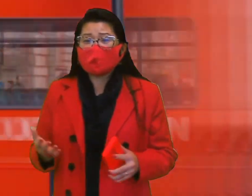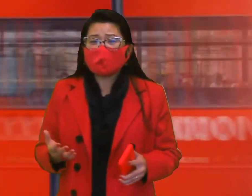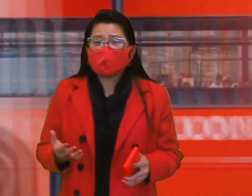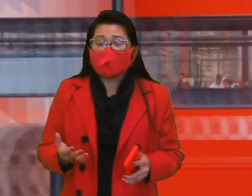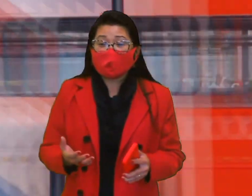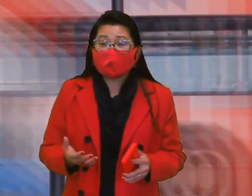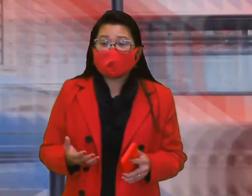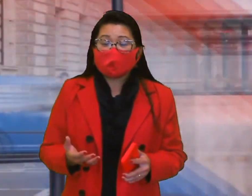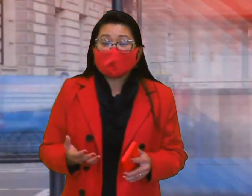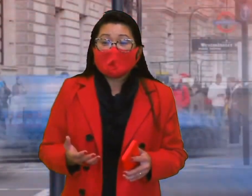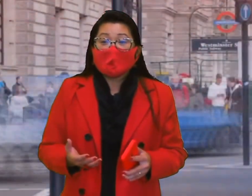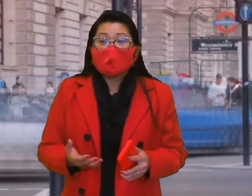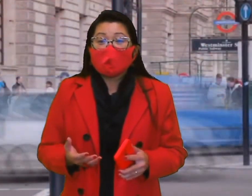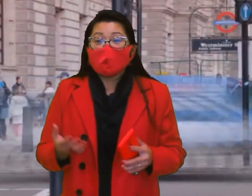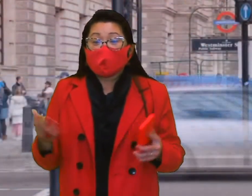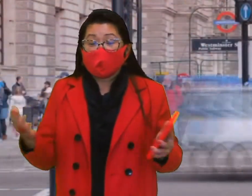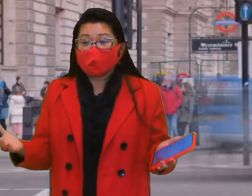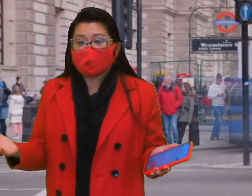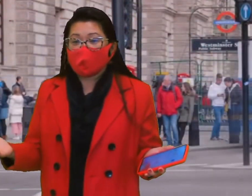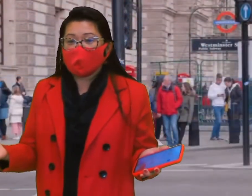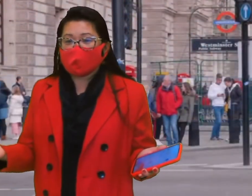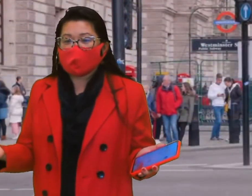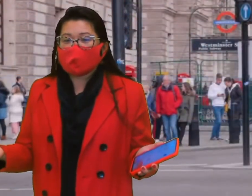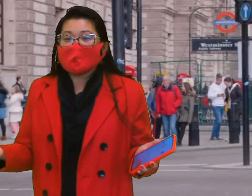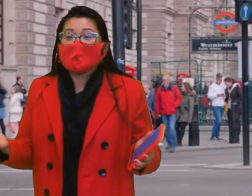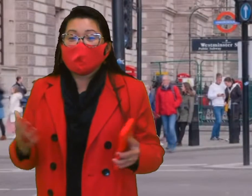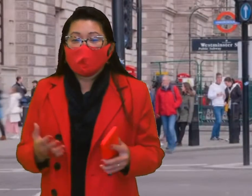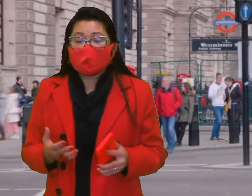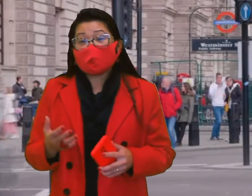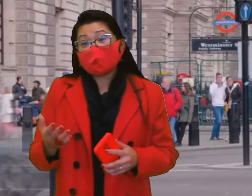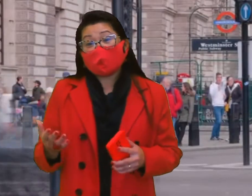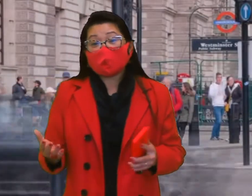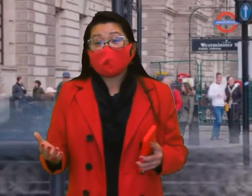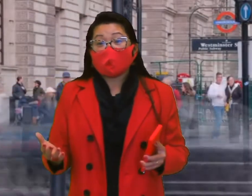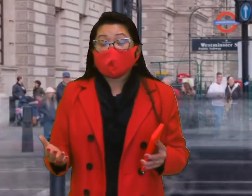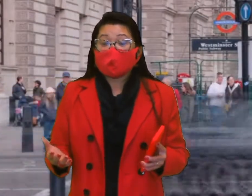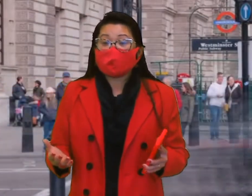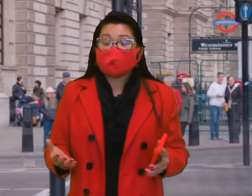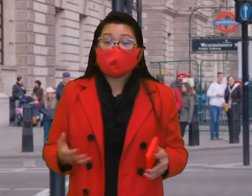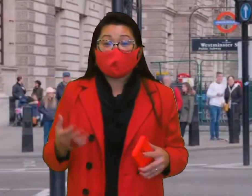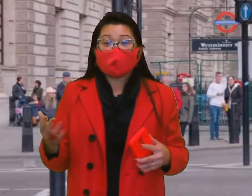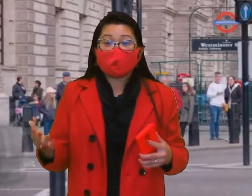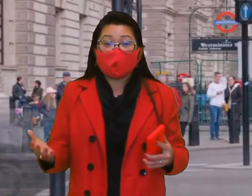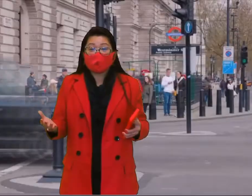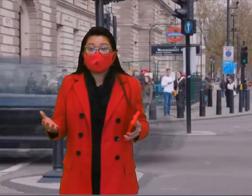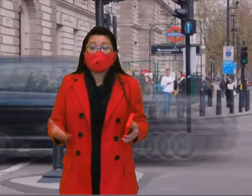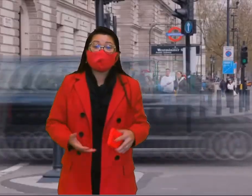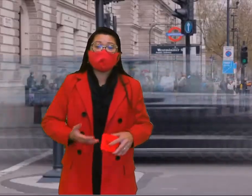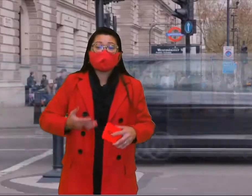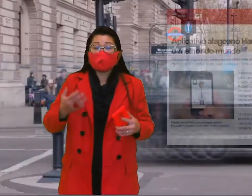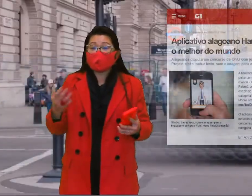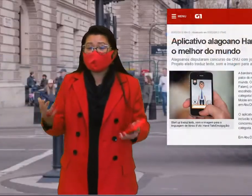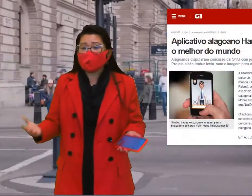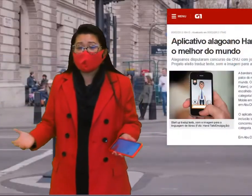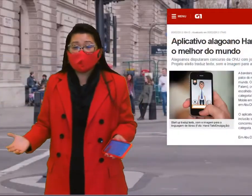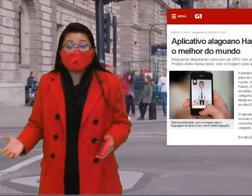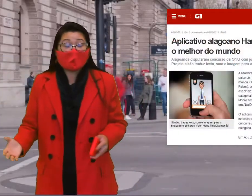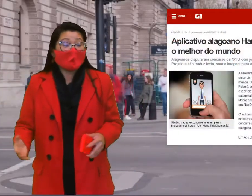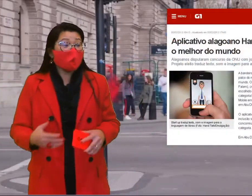já conhecem o Hand Talk? Bom, se vocês não conhecem, Hand Talk já recebeu um